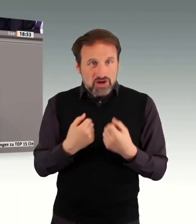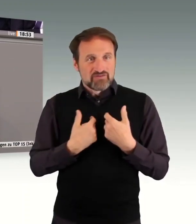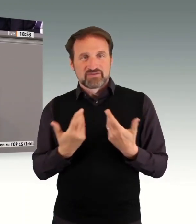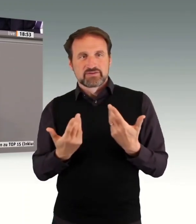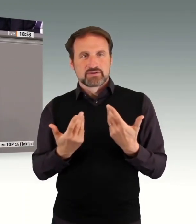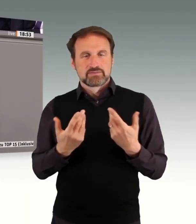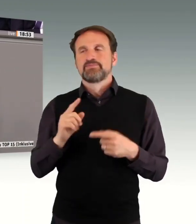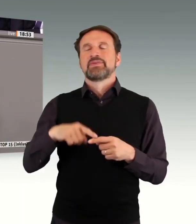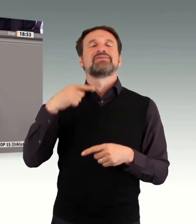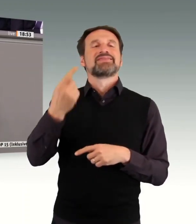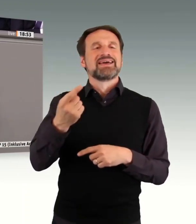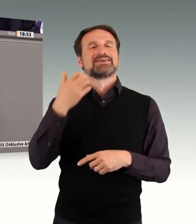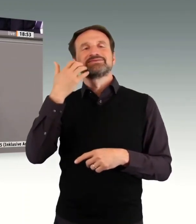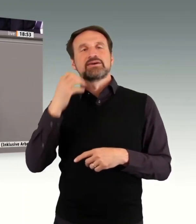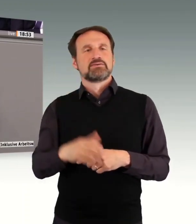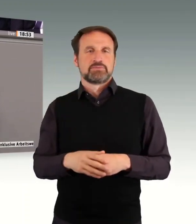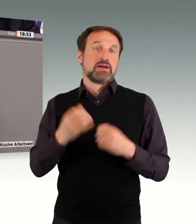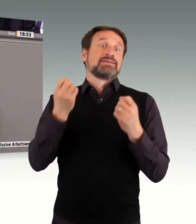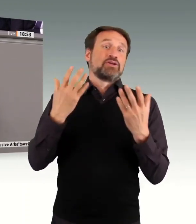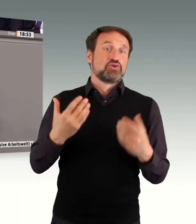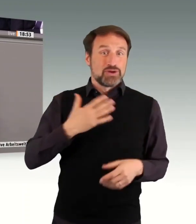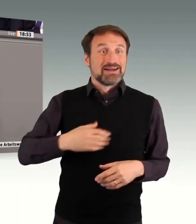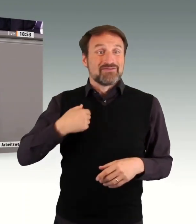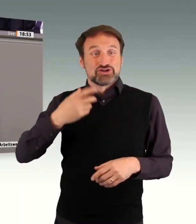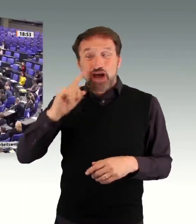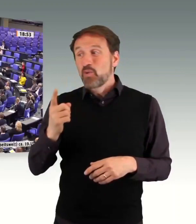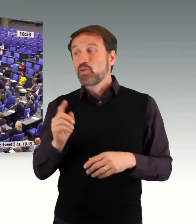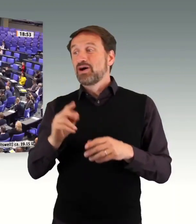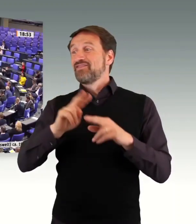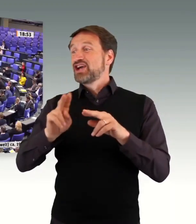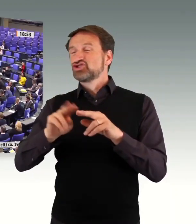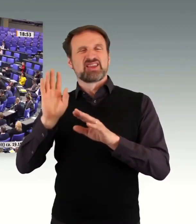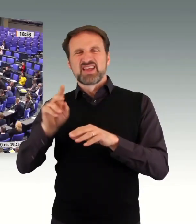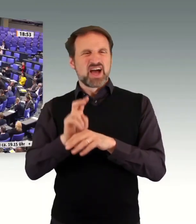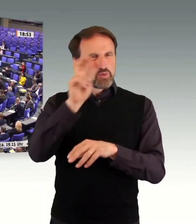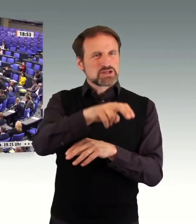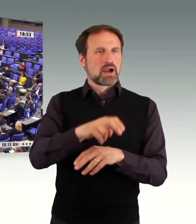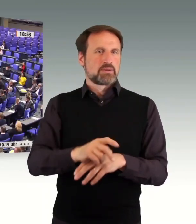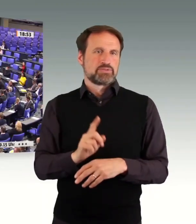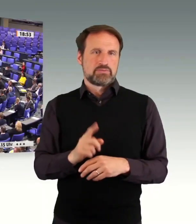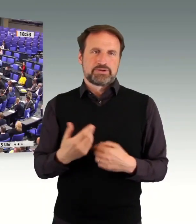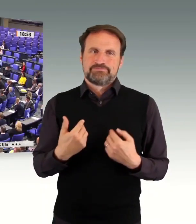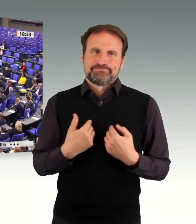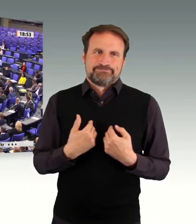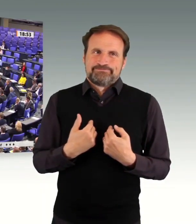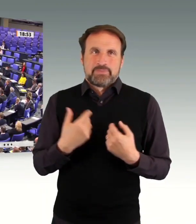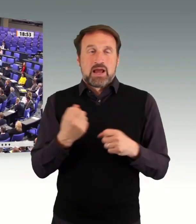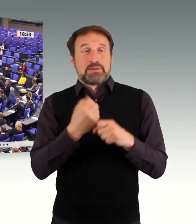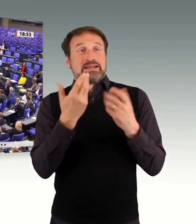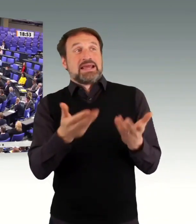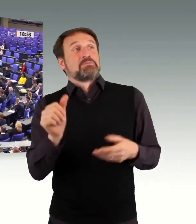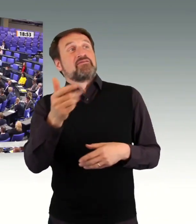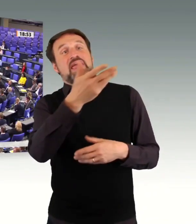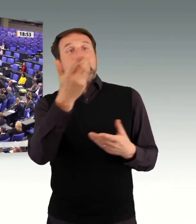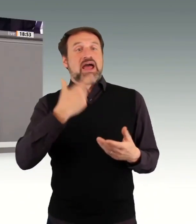muss dieses Parlament all diesen betroffenen Personen zumuten. Wir haben alle Möglichkeiten, Regelungen zu finden,